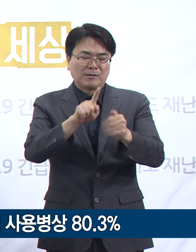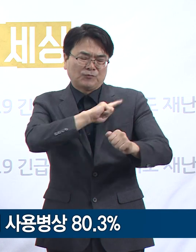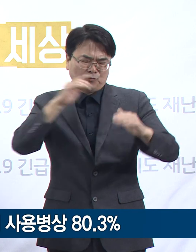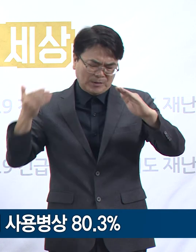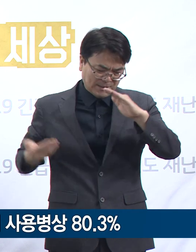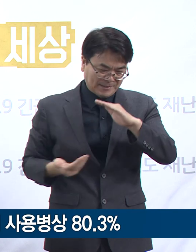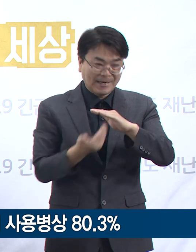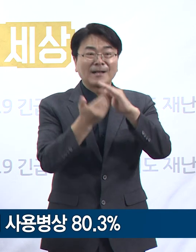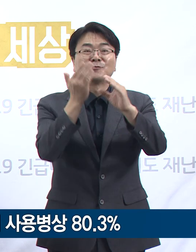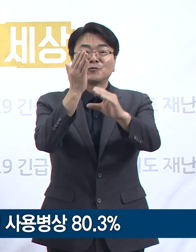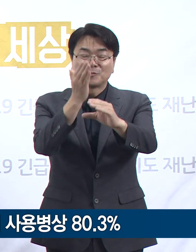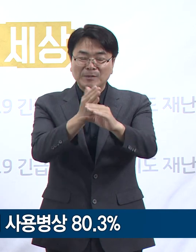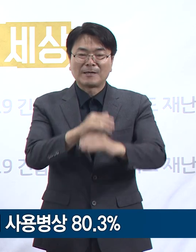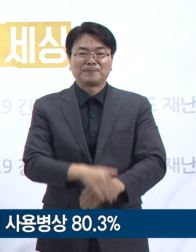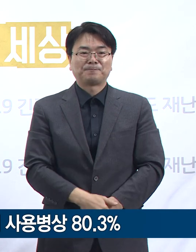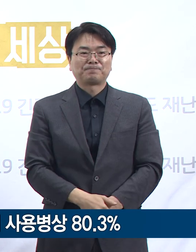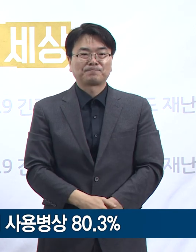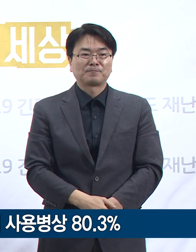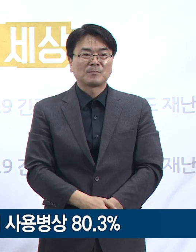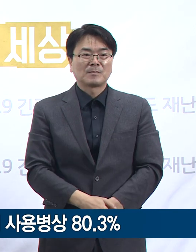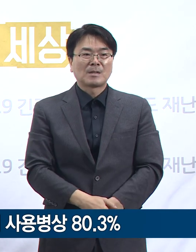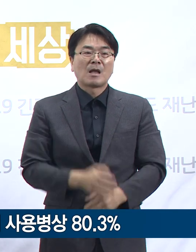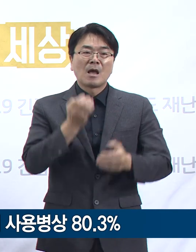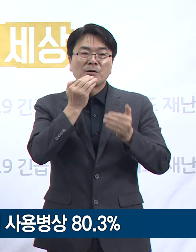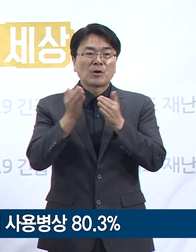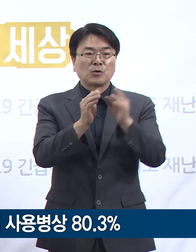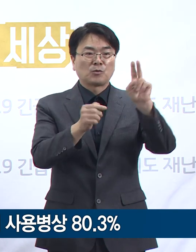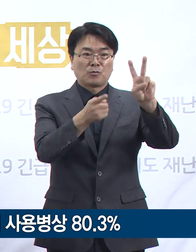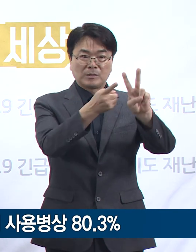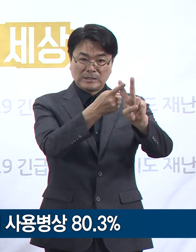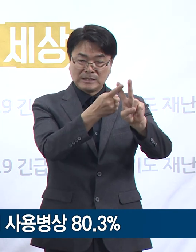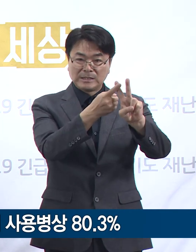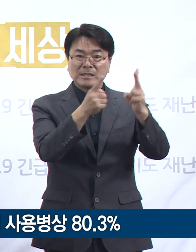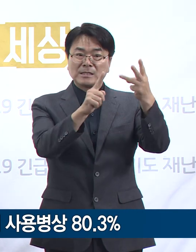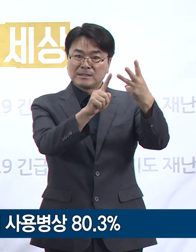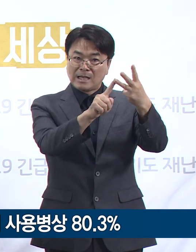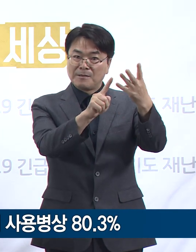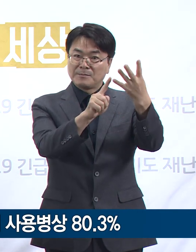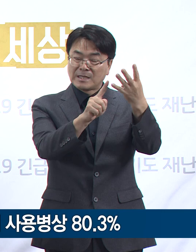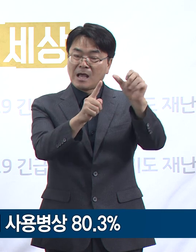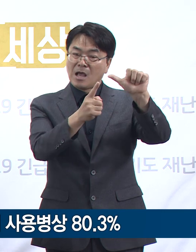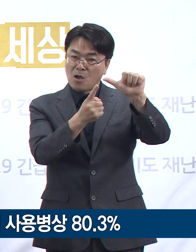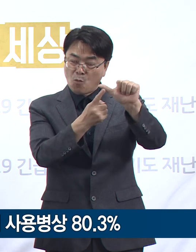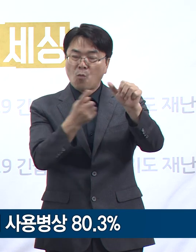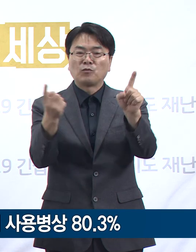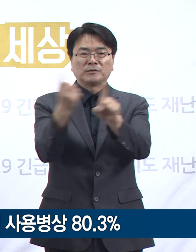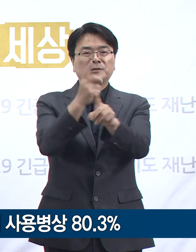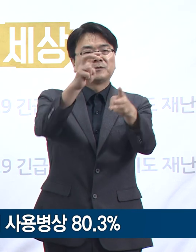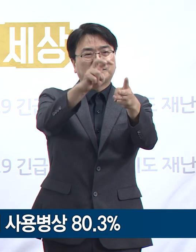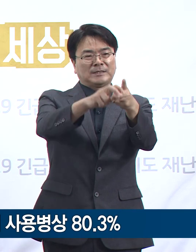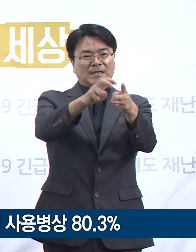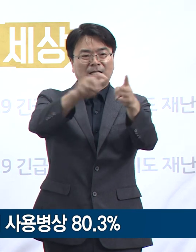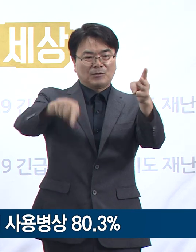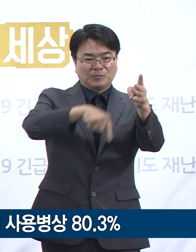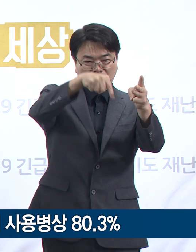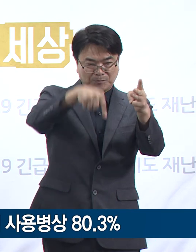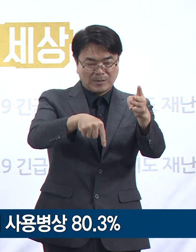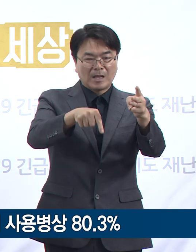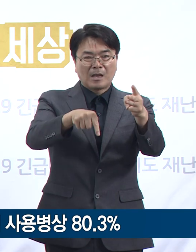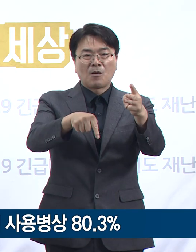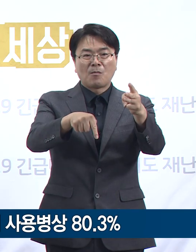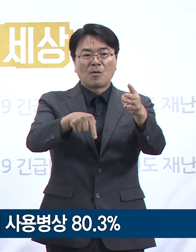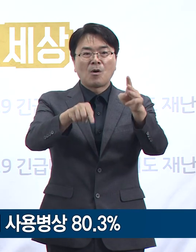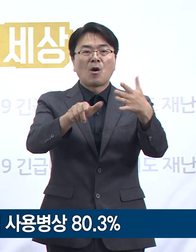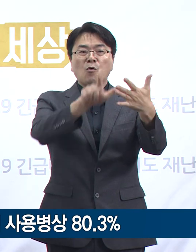경기 수도권 2 생활치료센터와 제3,45호 생활치료센터 등 총 4개 센터에는 9월 8일